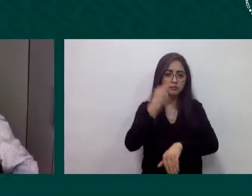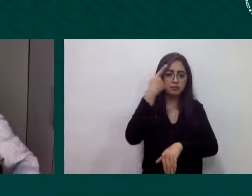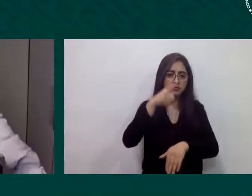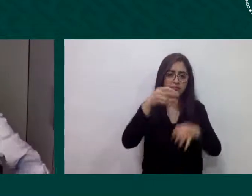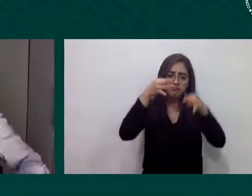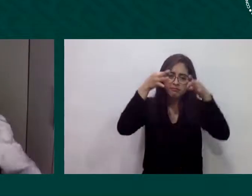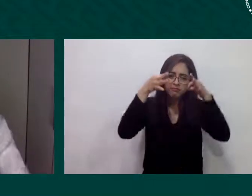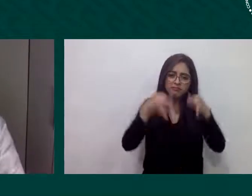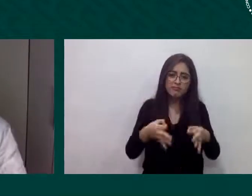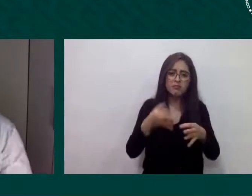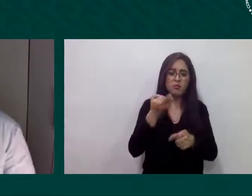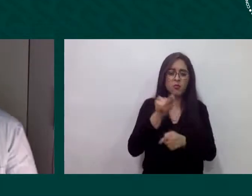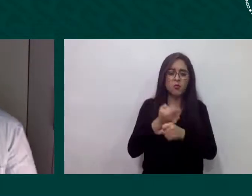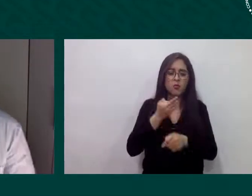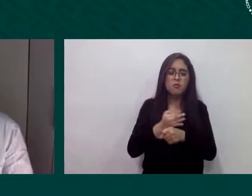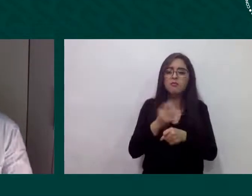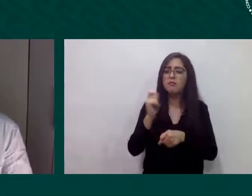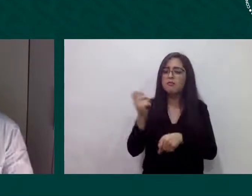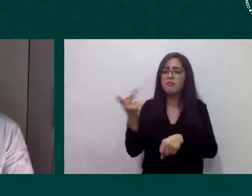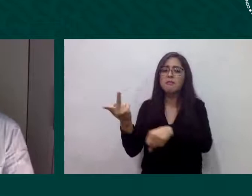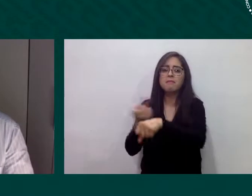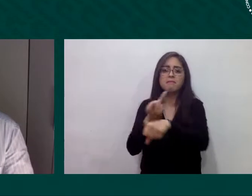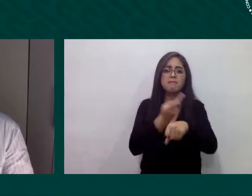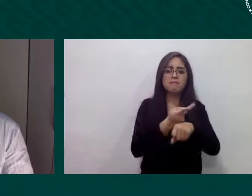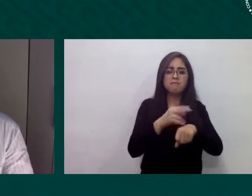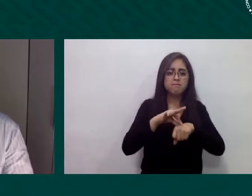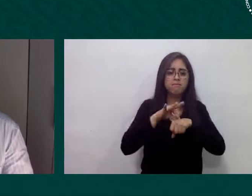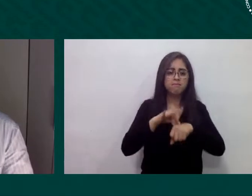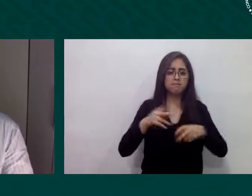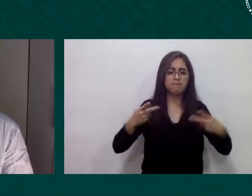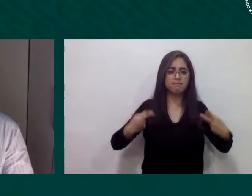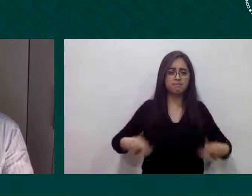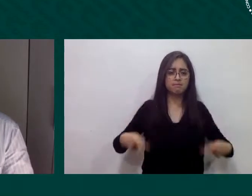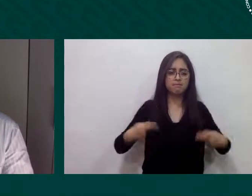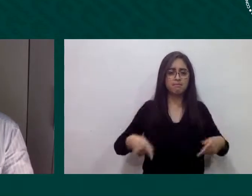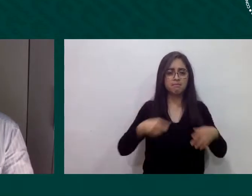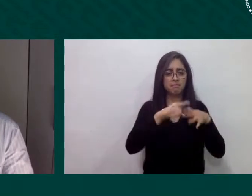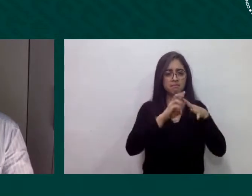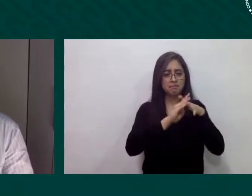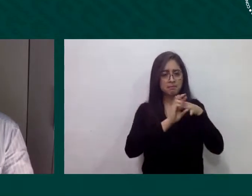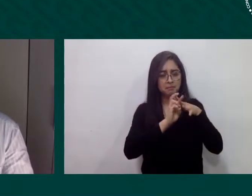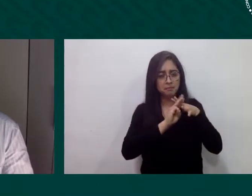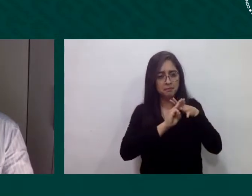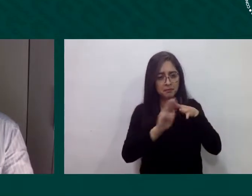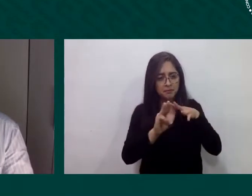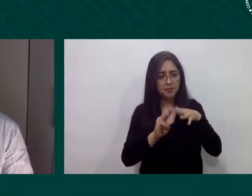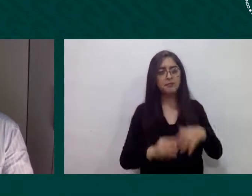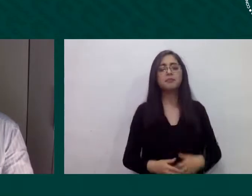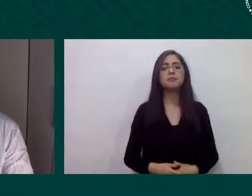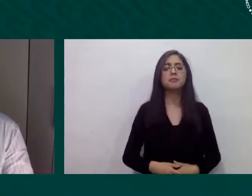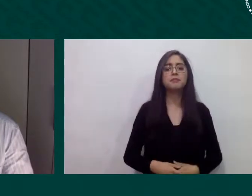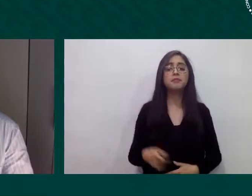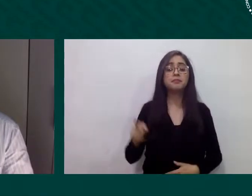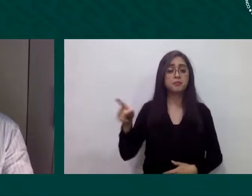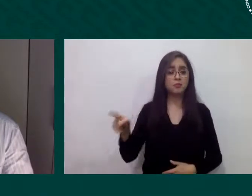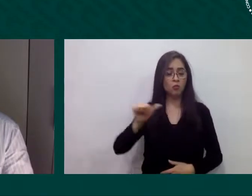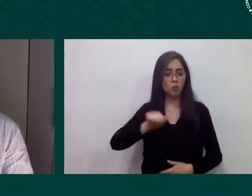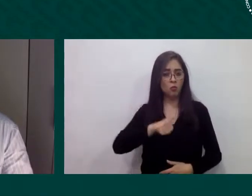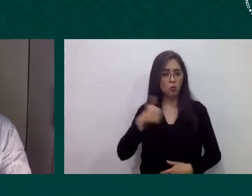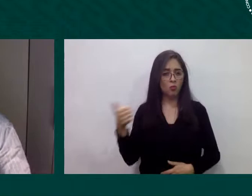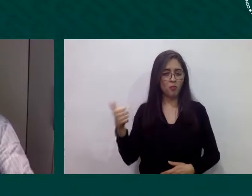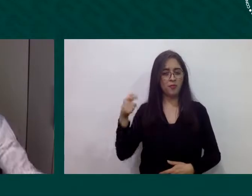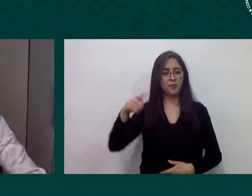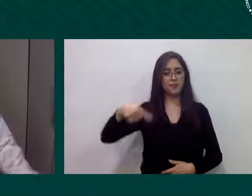de las personas migrantes la contribución de las organizaciones internacionales además esencial para ayudar a las